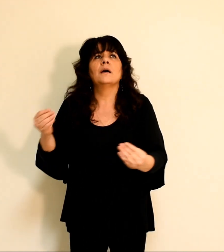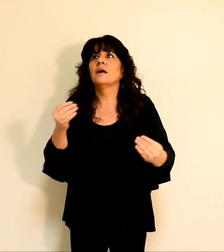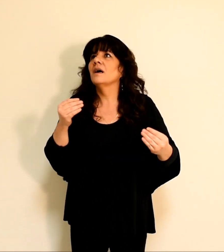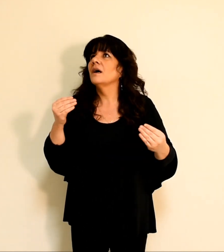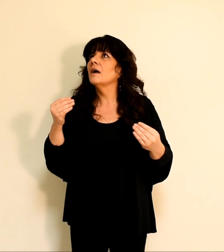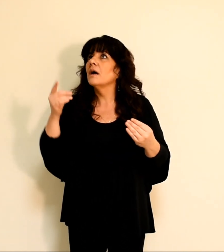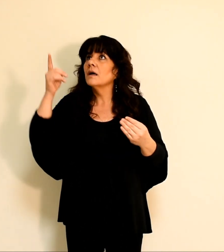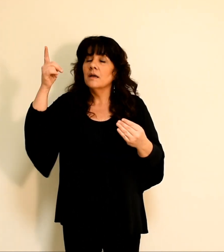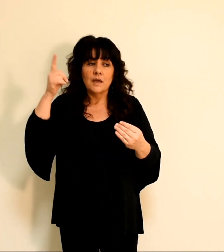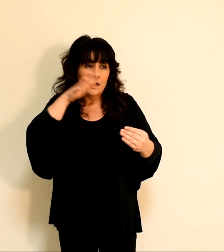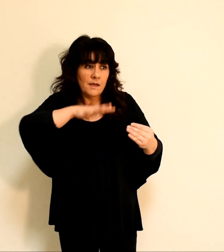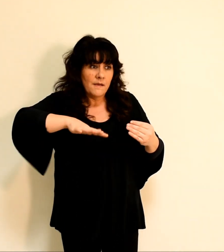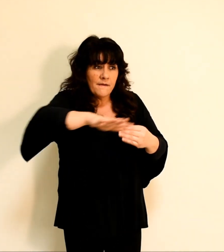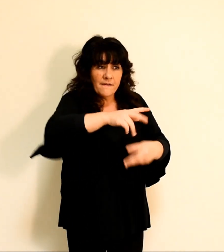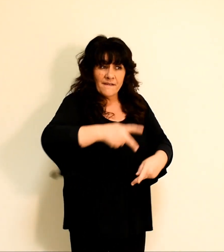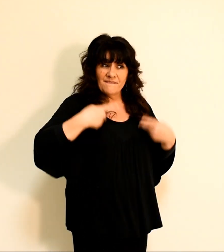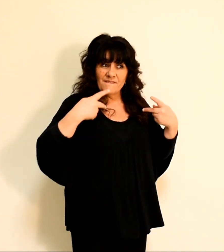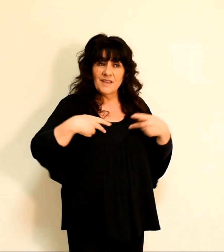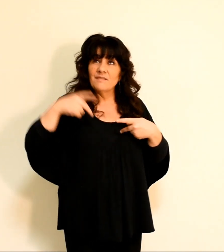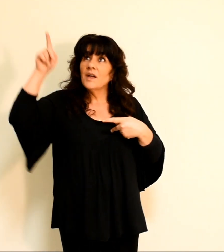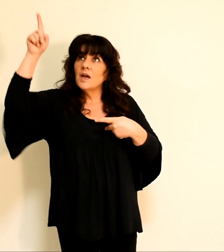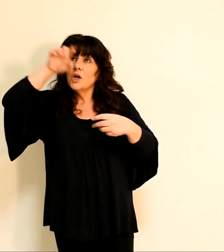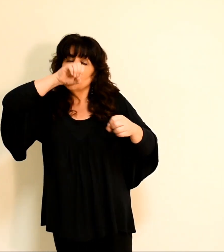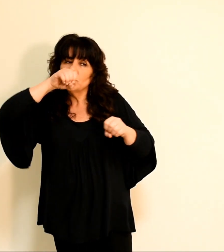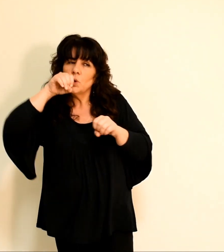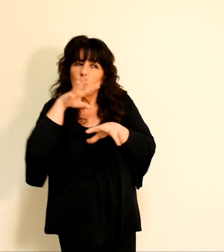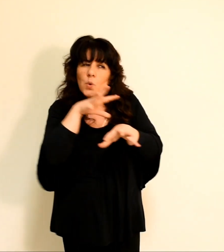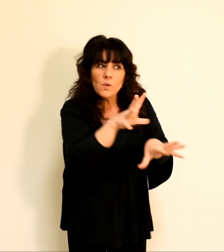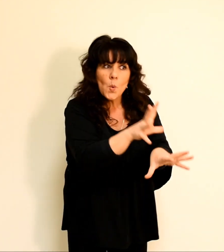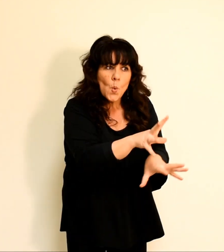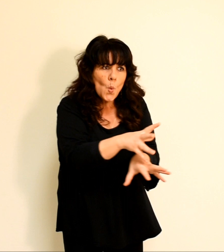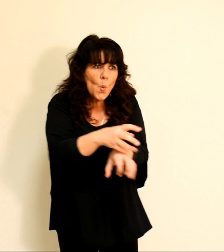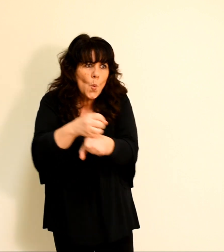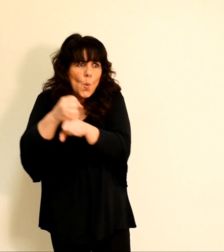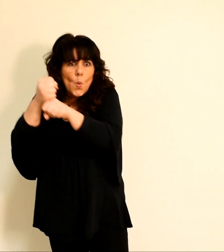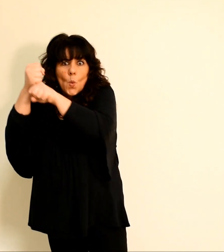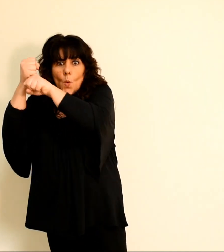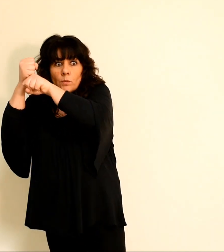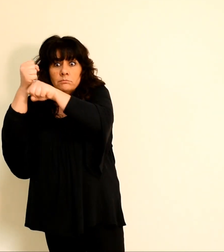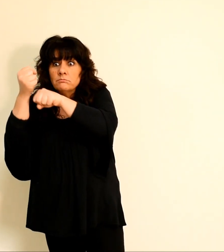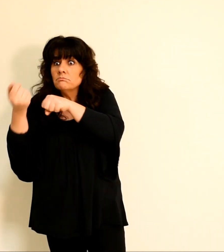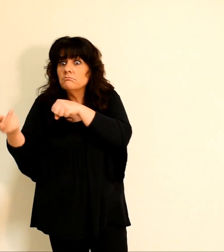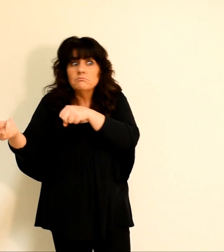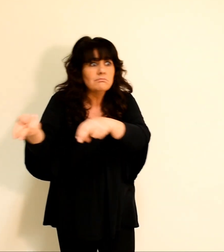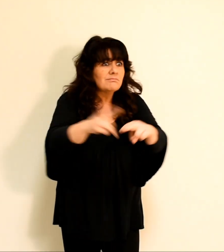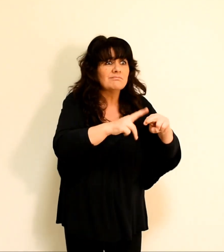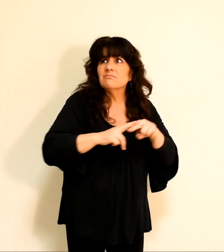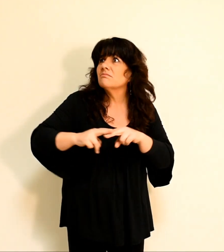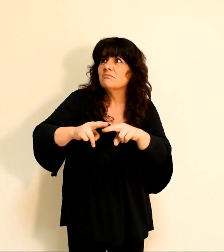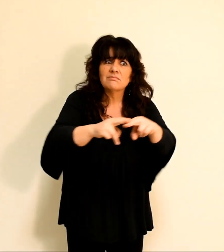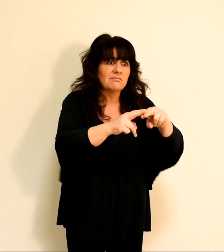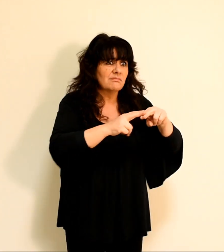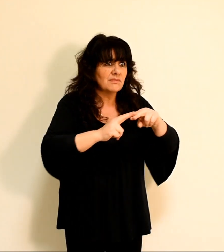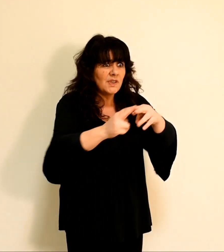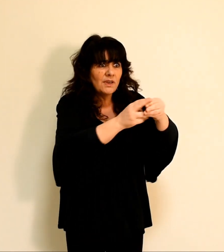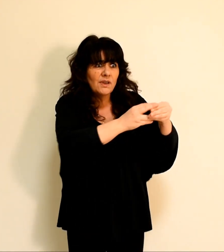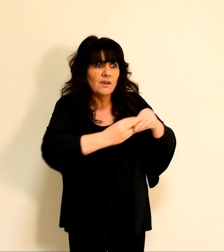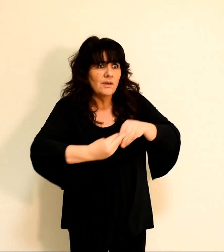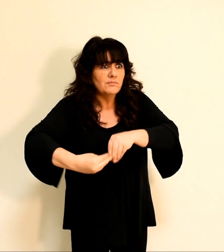expirent et retournes à leur poussière. Tu envoies